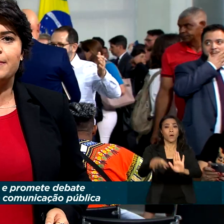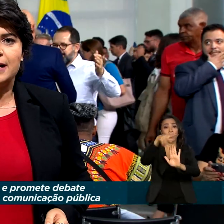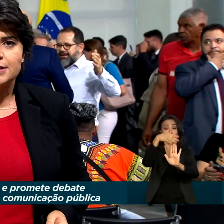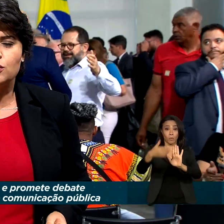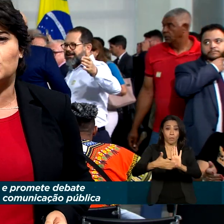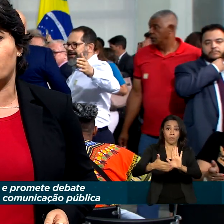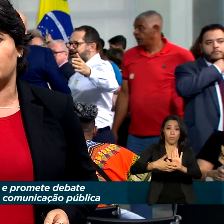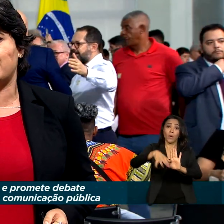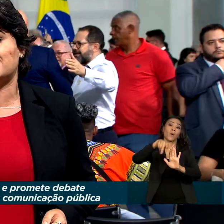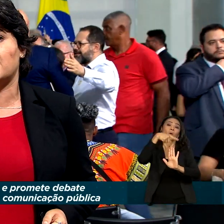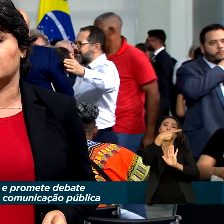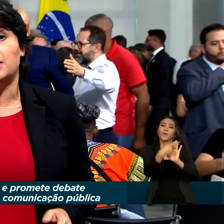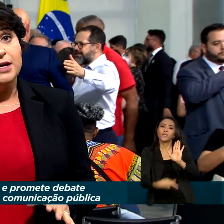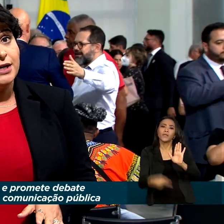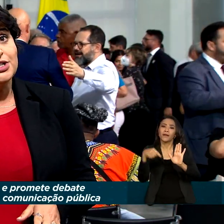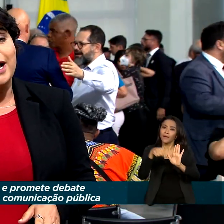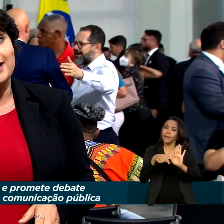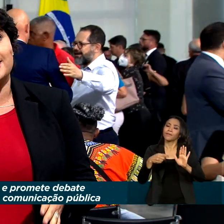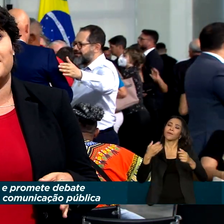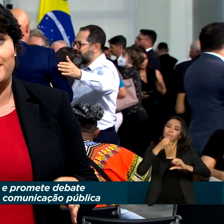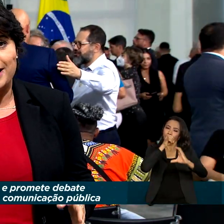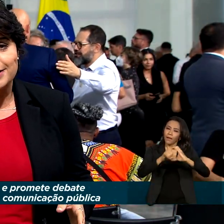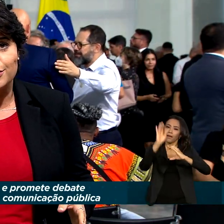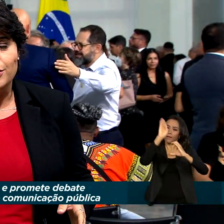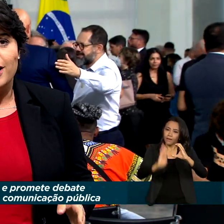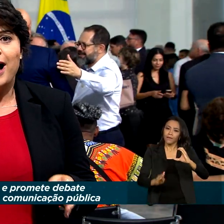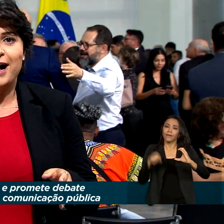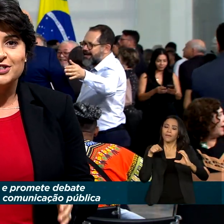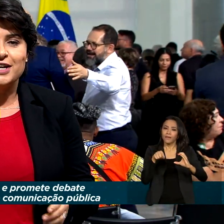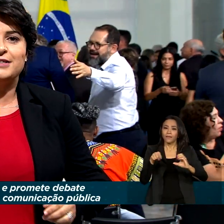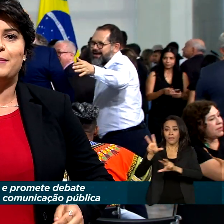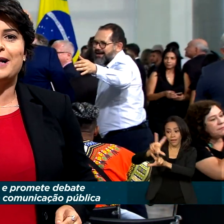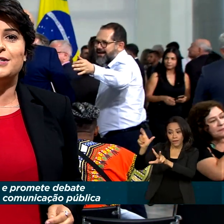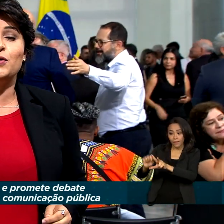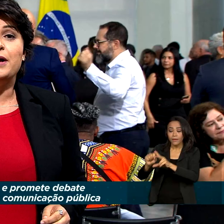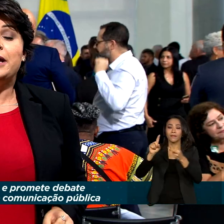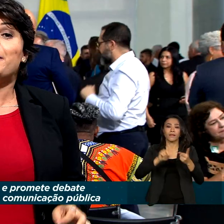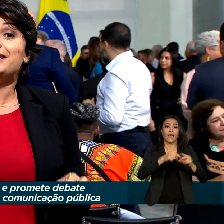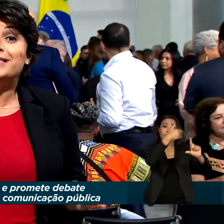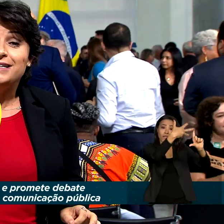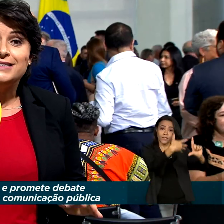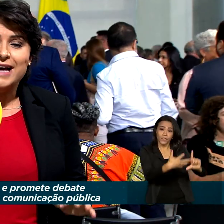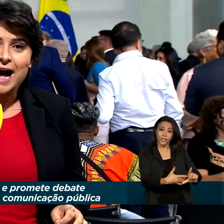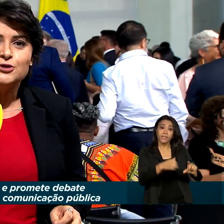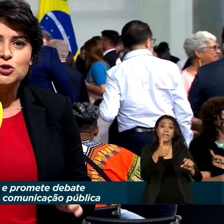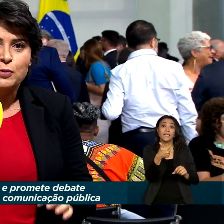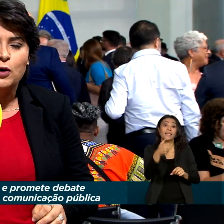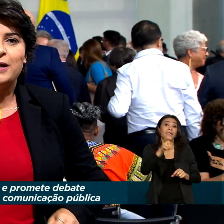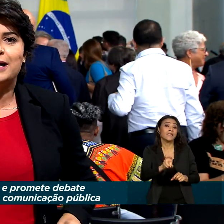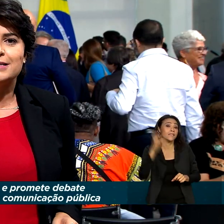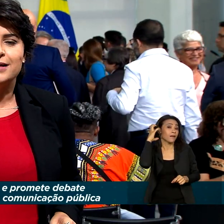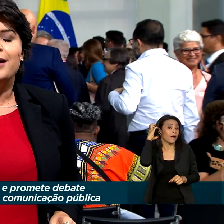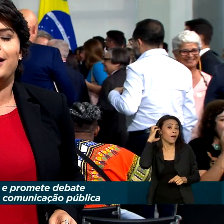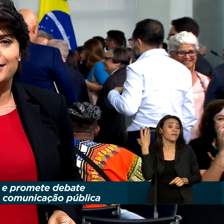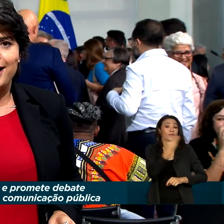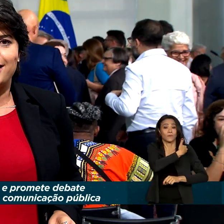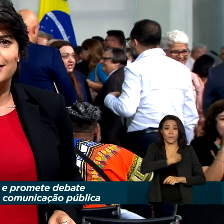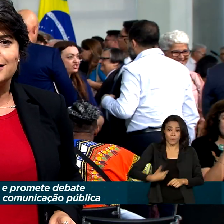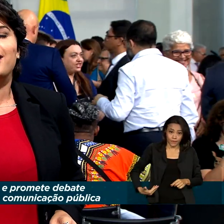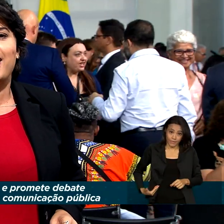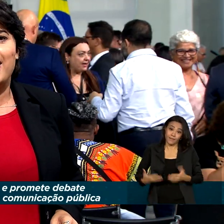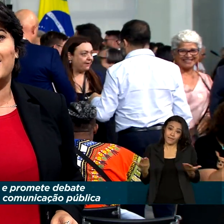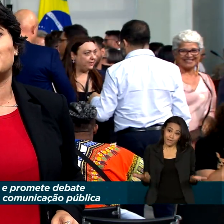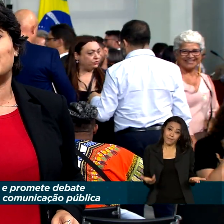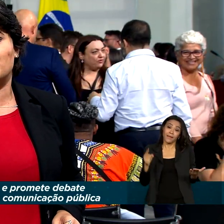a Empresa Brasil de Comunicação que gere a TV Brasil, a Agência Brasil e mais 15 rádios públicas, entre